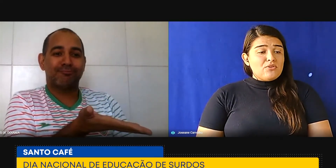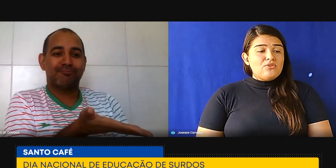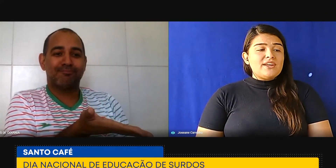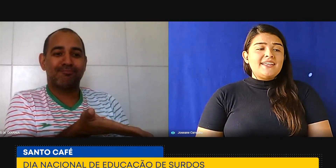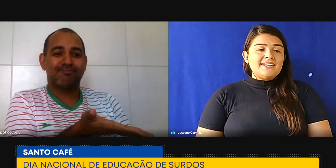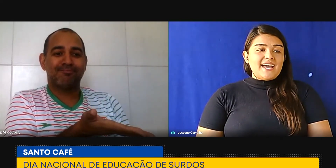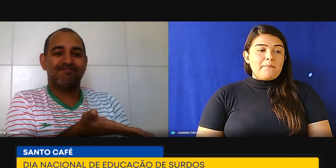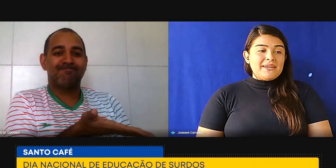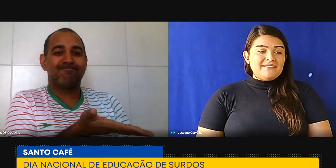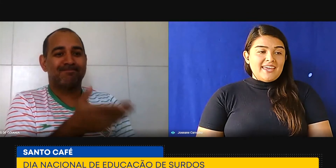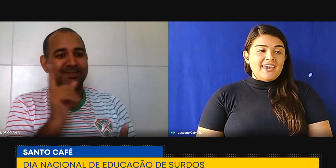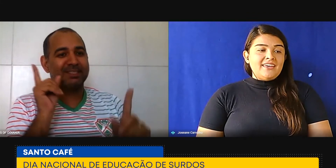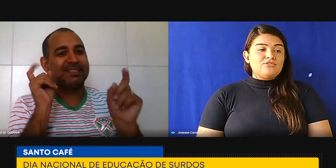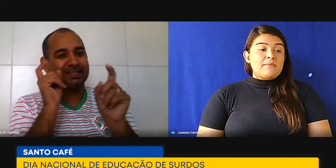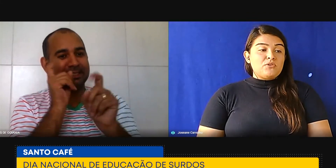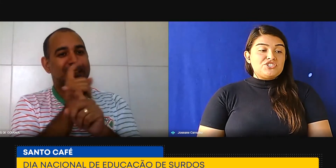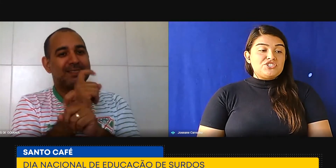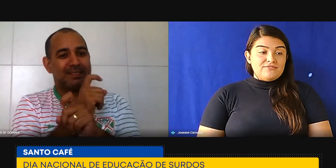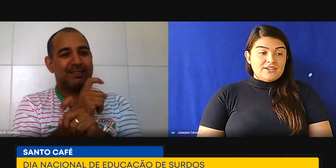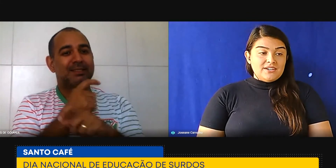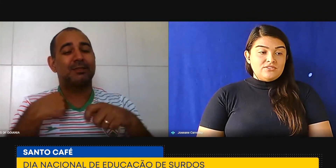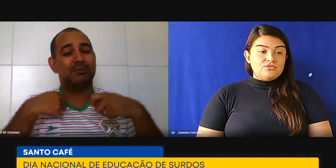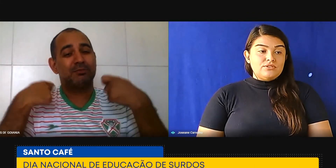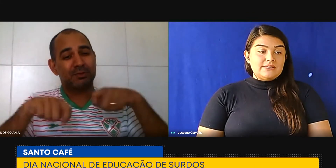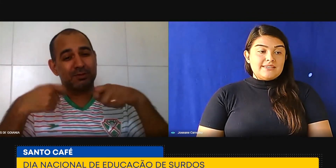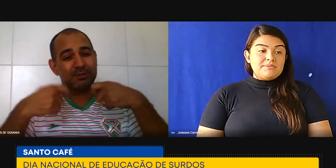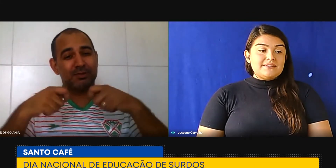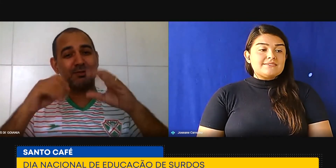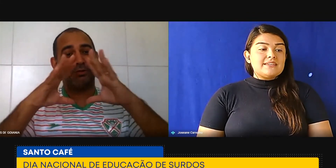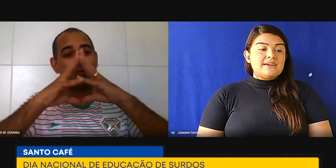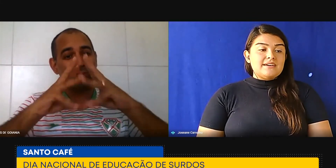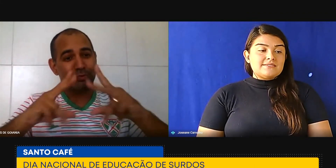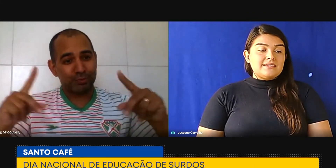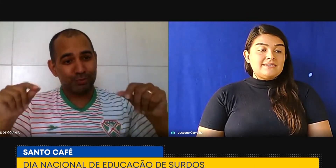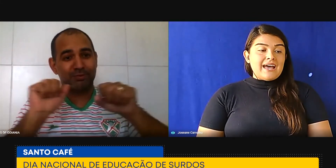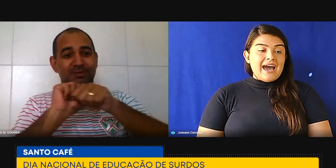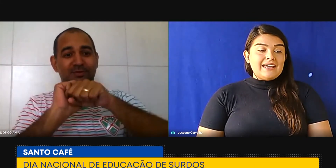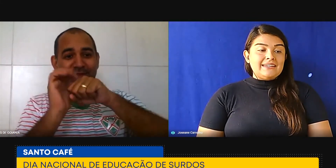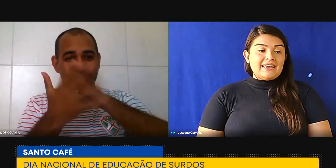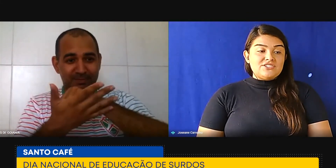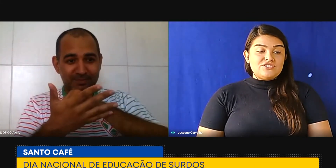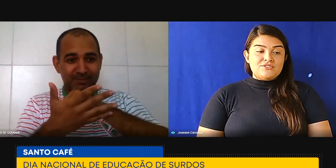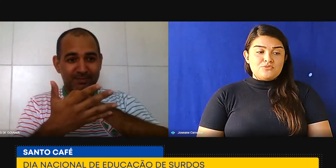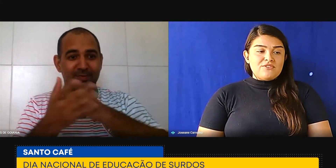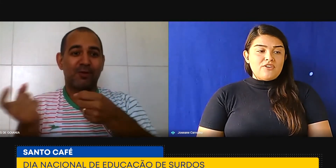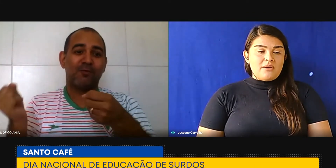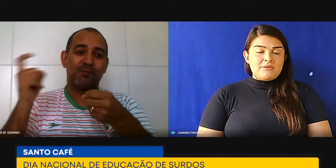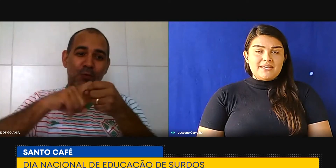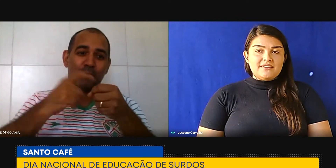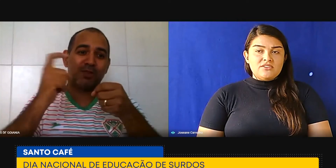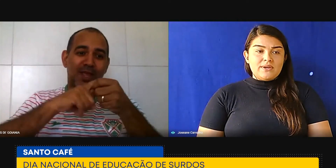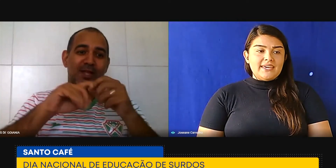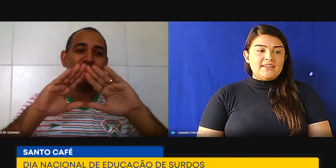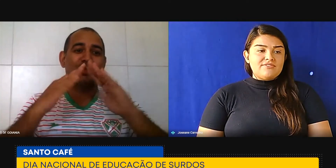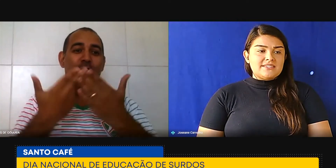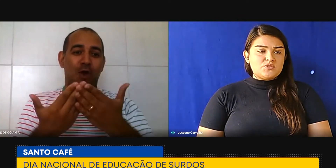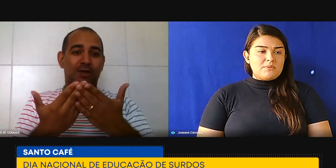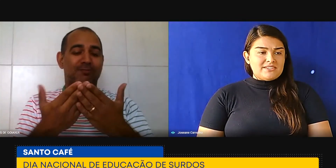procurar, né? Estar aprendendo, estar motivando. Sempre essas crianças atarem, né? De uma forma bem tranquila, fazendo a sua